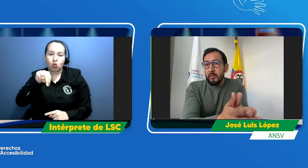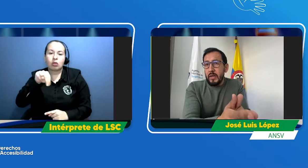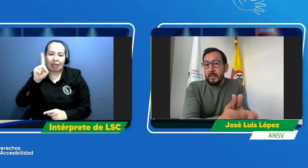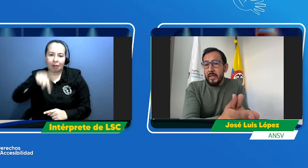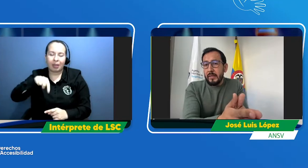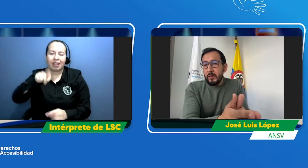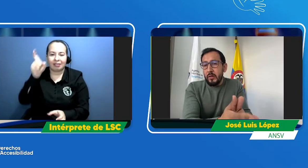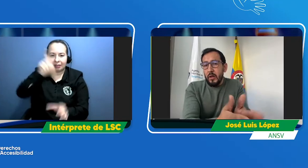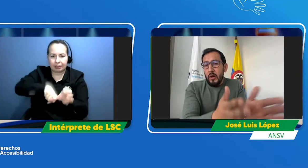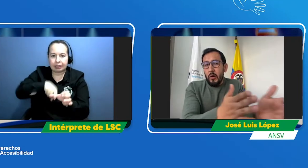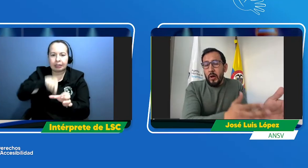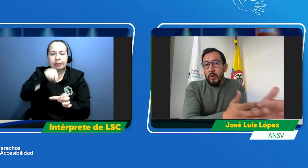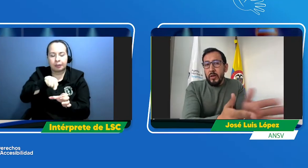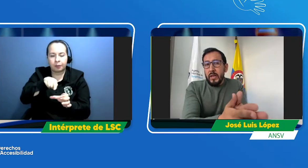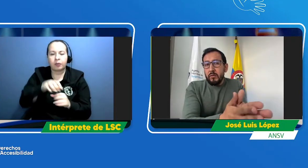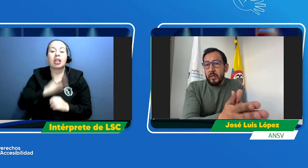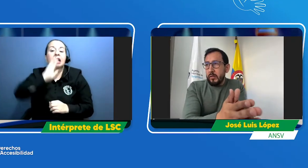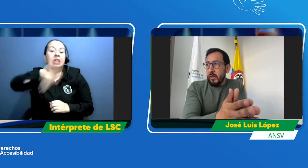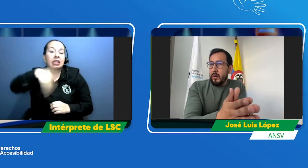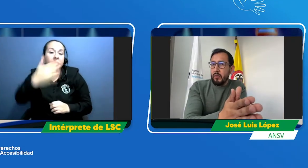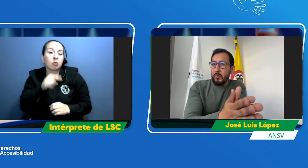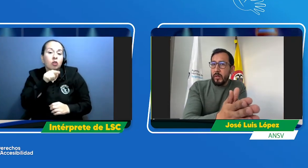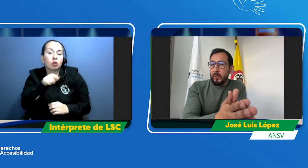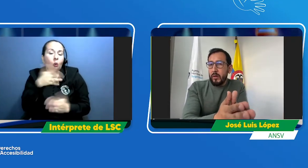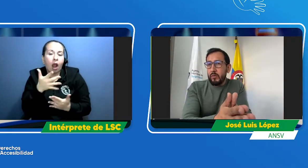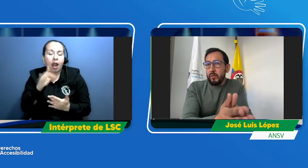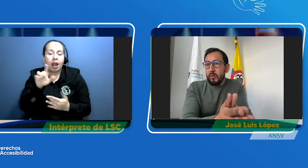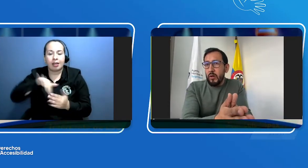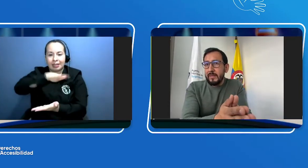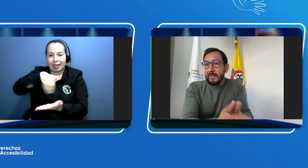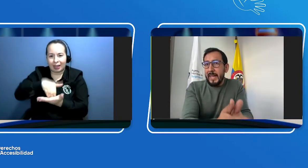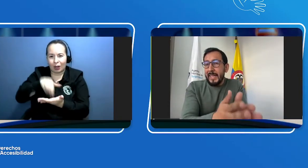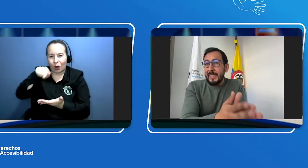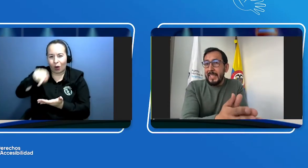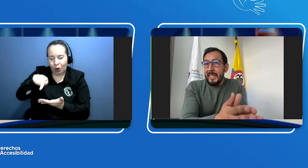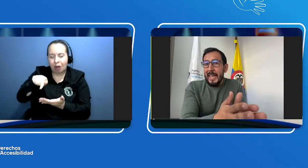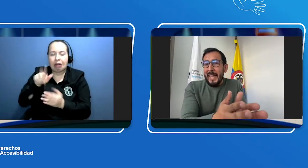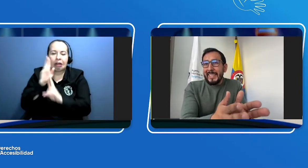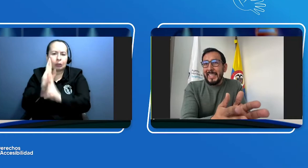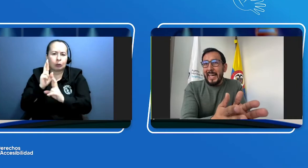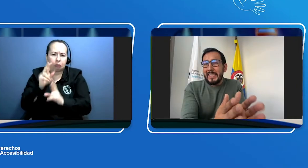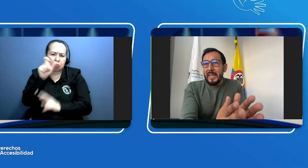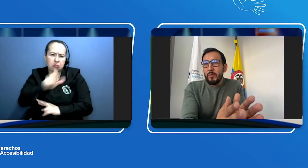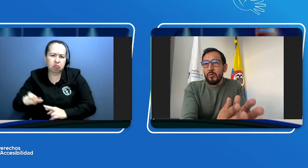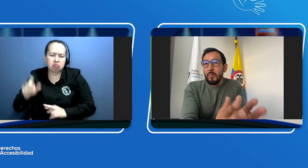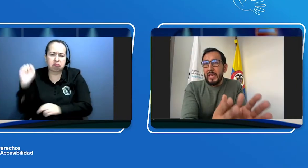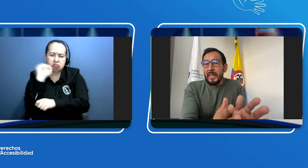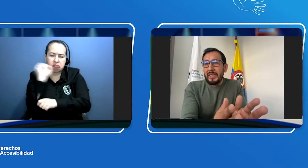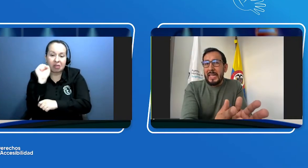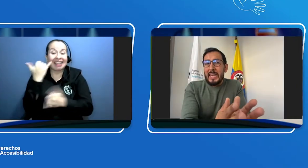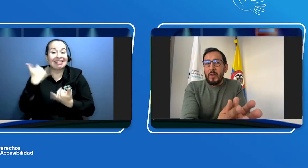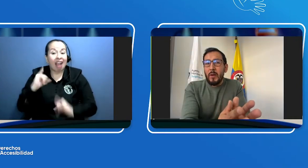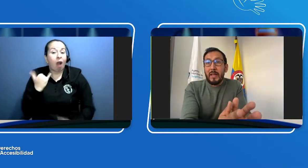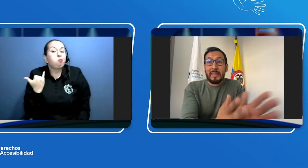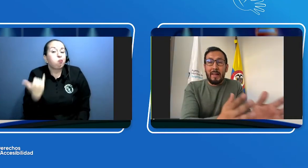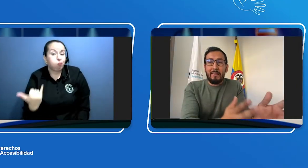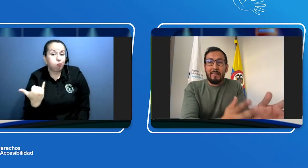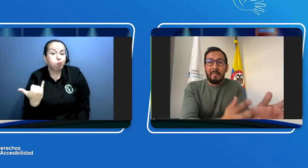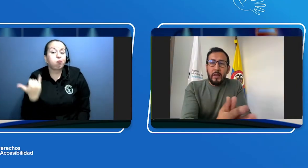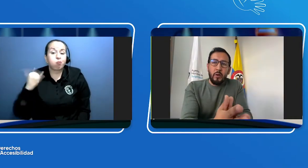de tránsito, luego ir a un centro de reconocimiento de conductores, allí ya tenemos vigente la nueva tabla con